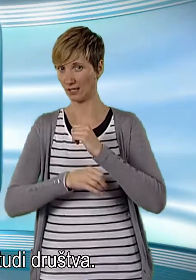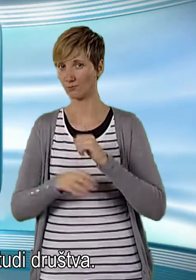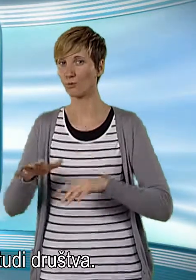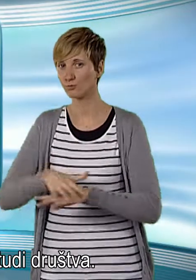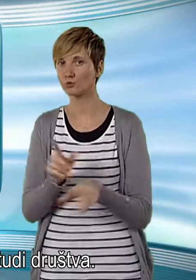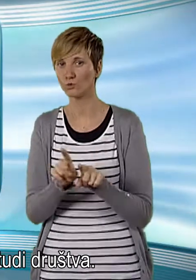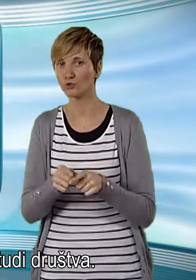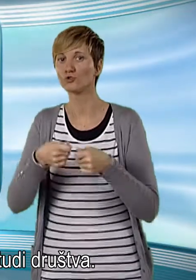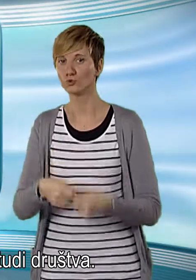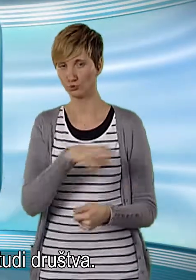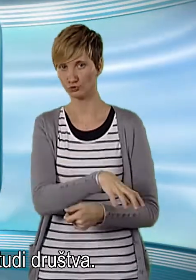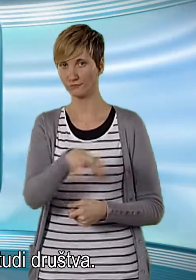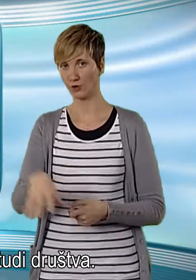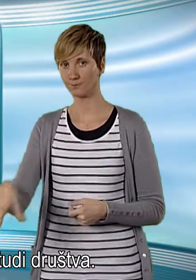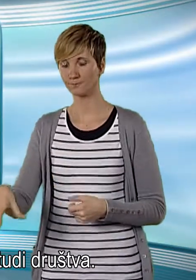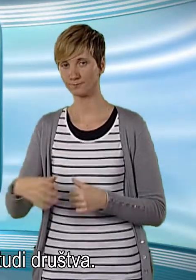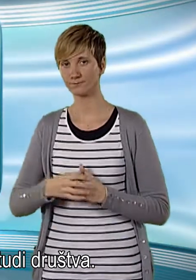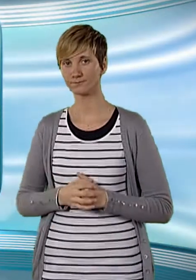Vrčevanje občutijo tudi društva.